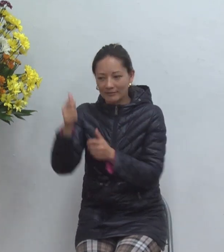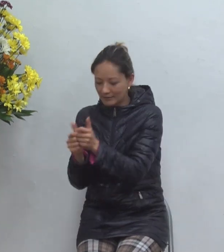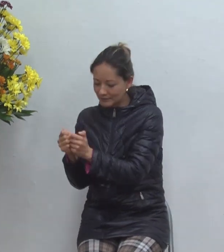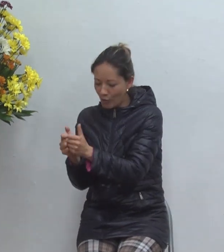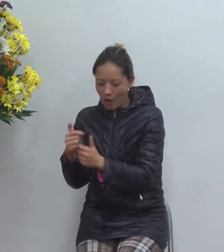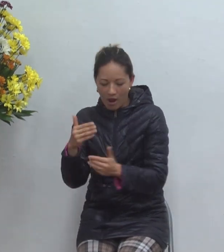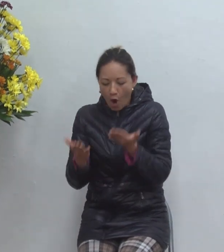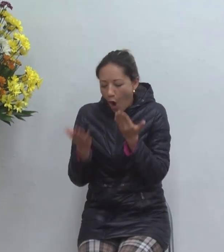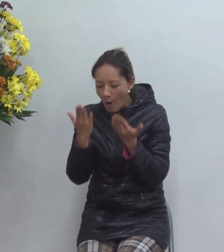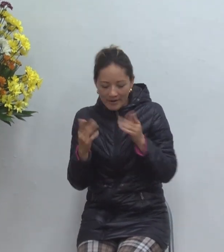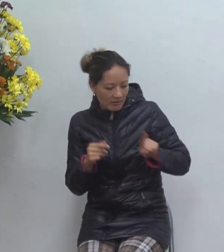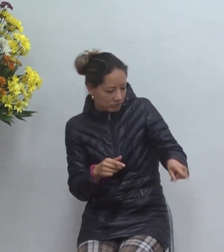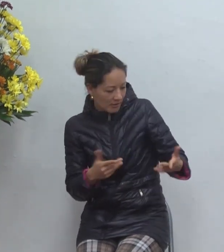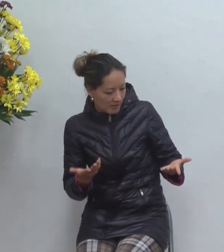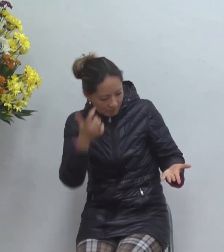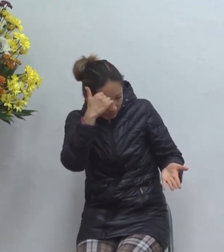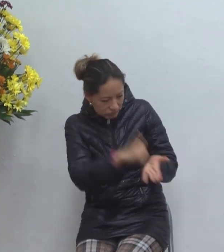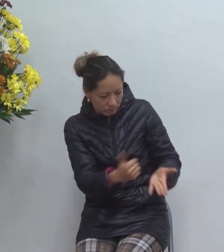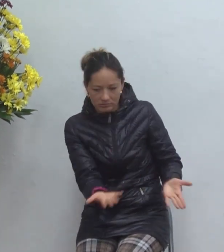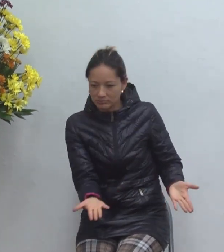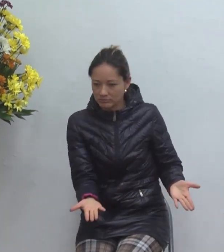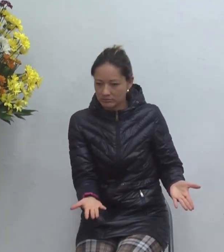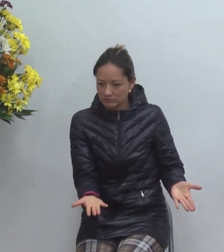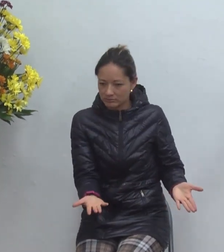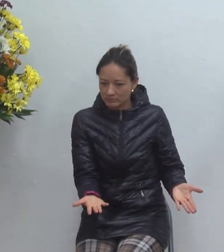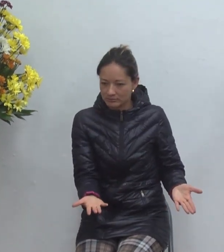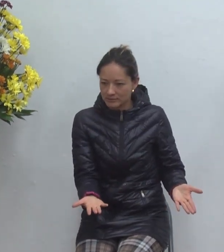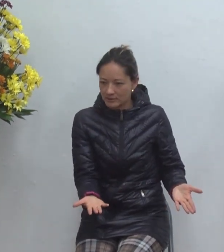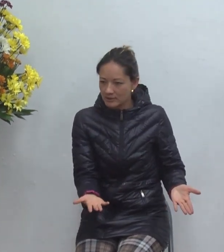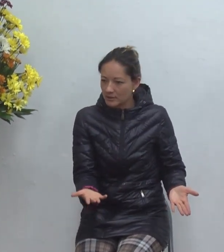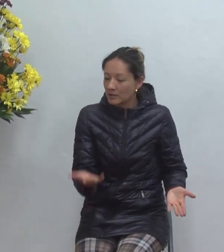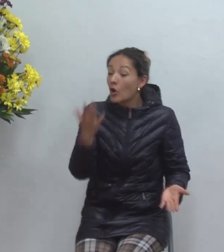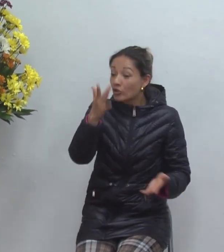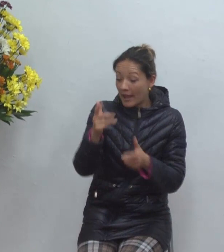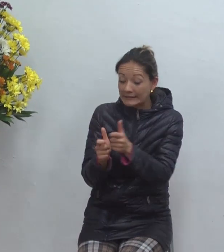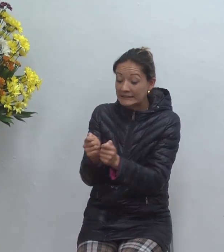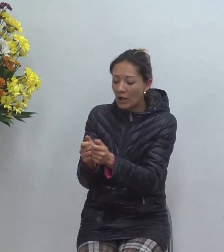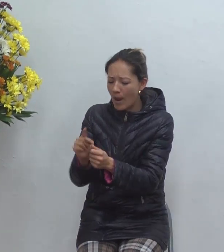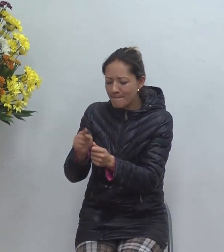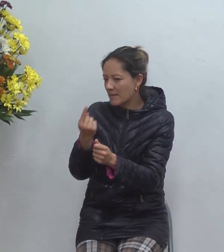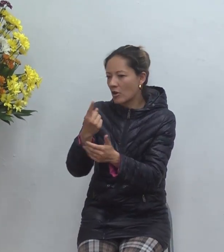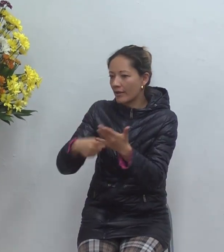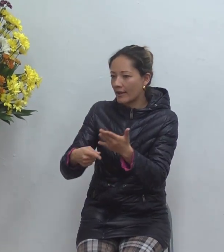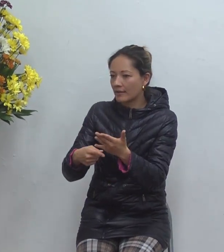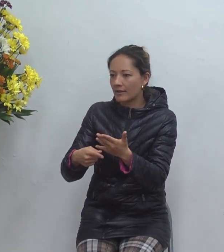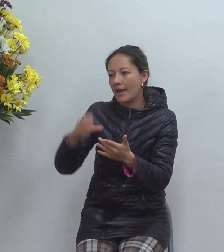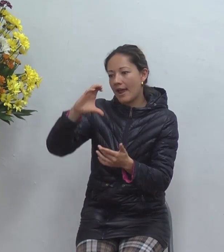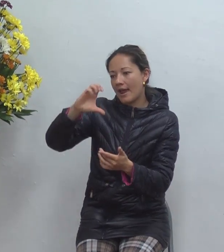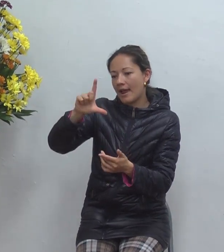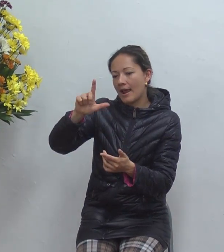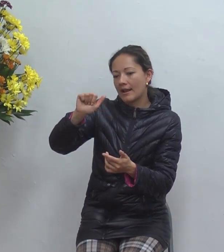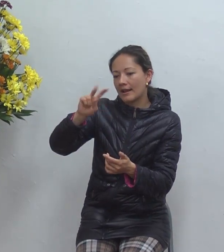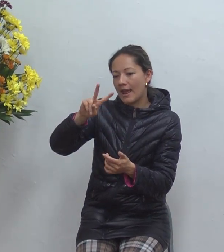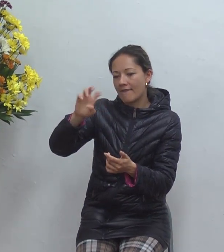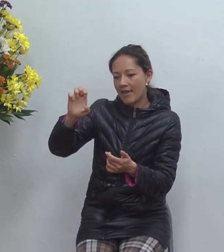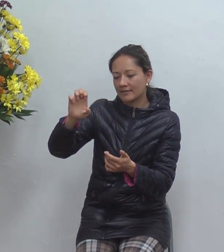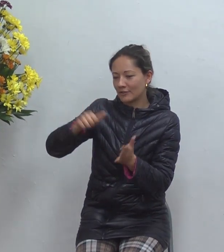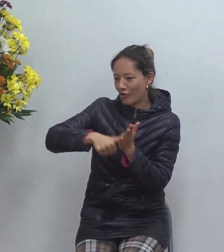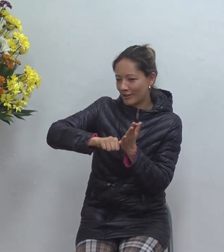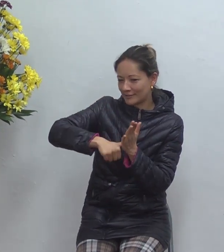vea porque no ve que para poder acceder al celular usted que tiene que hacer marcar la clave para entrar la señal de